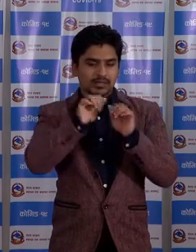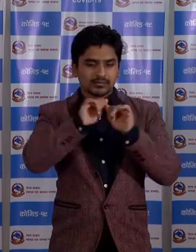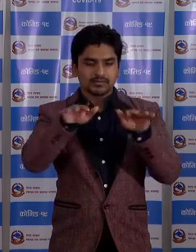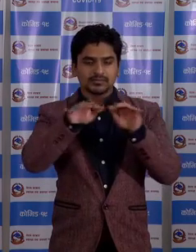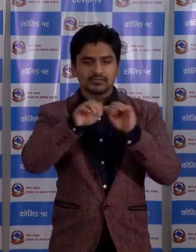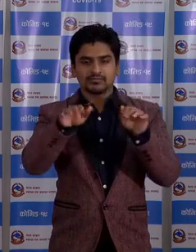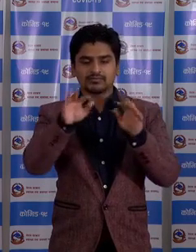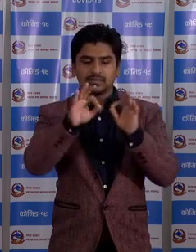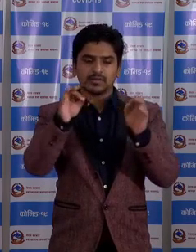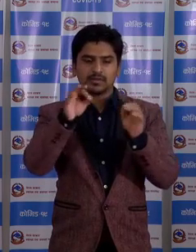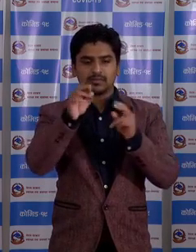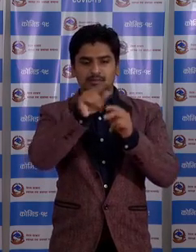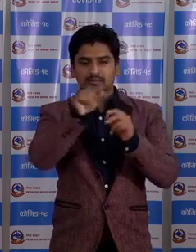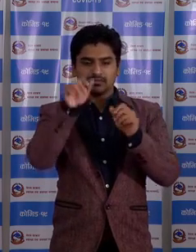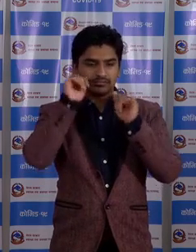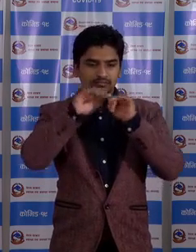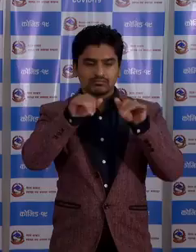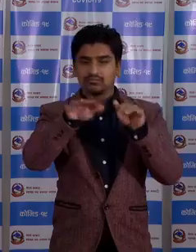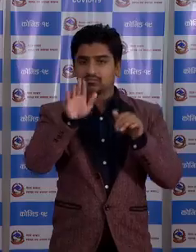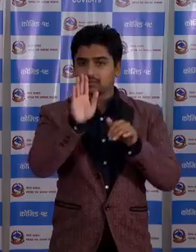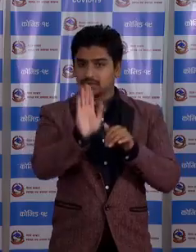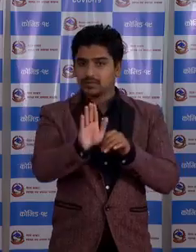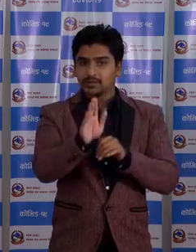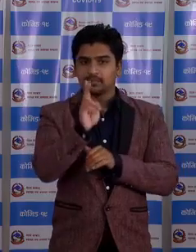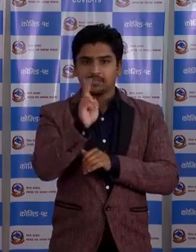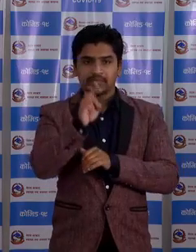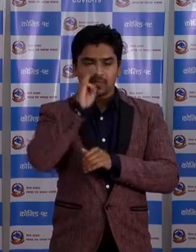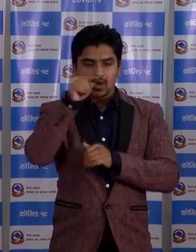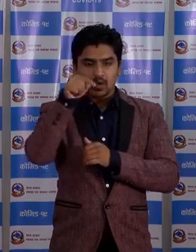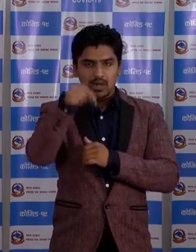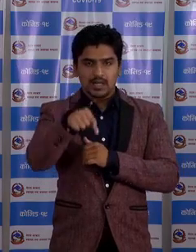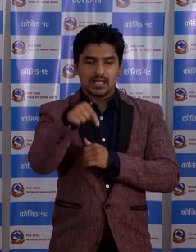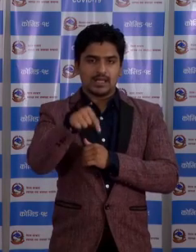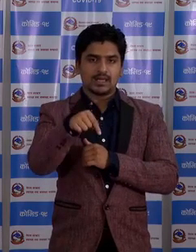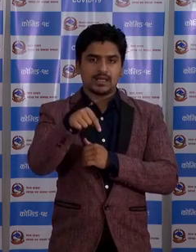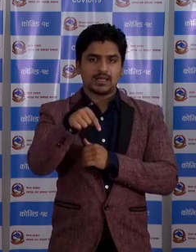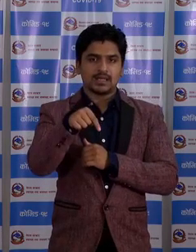देम मां विविन्न कुरारू आएको मां उइले